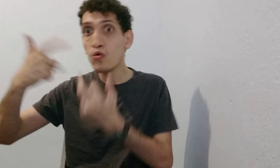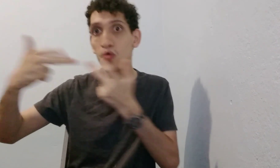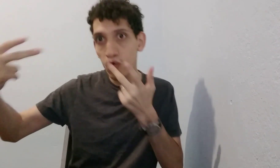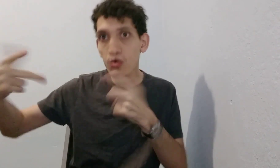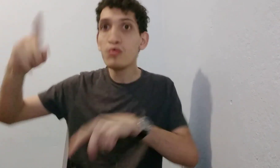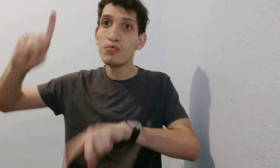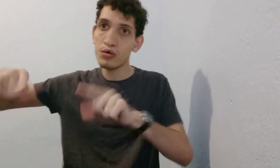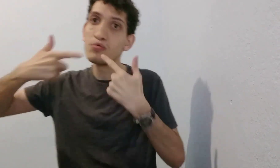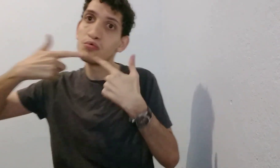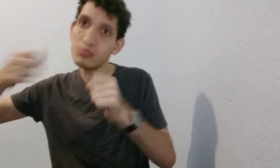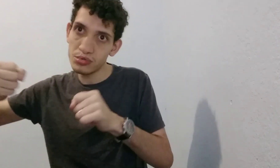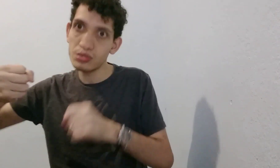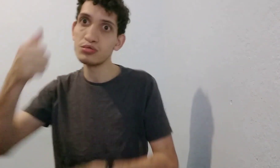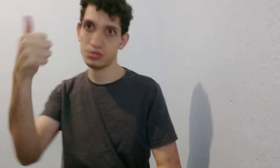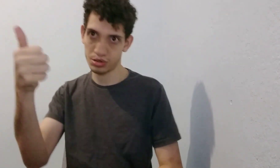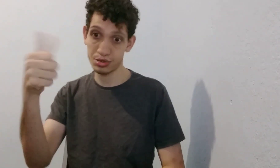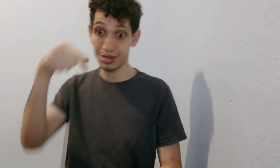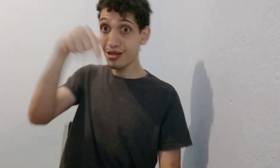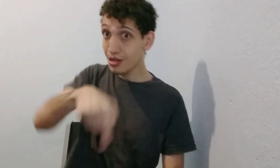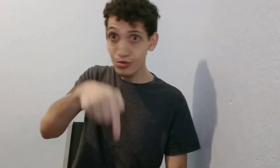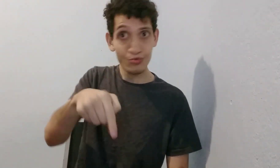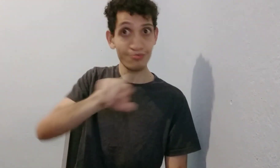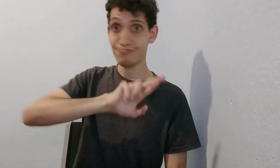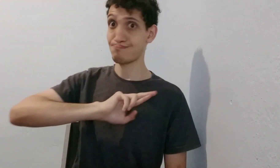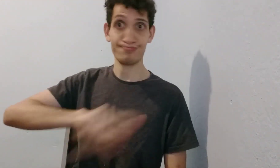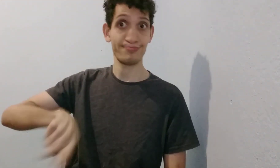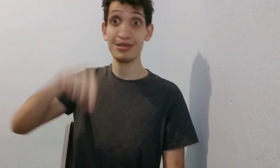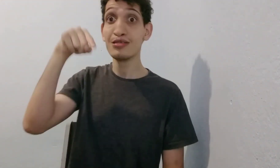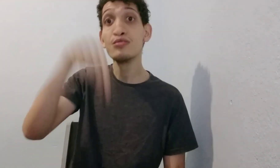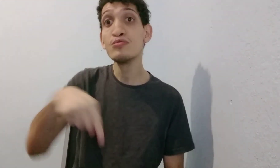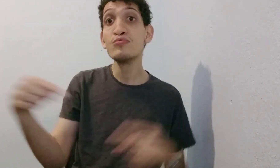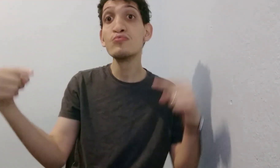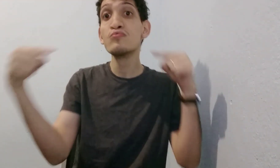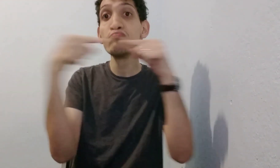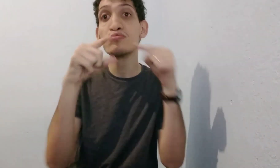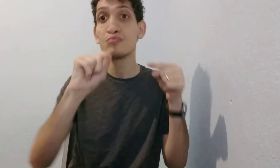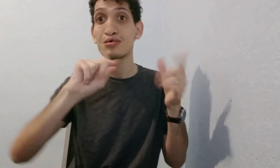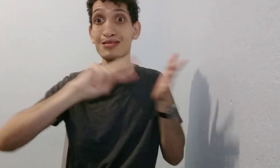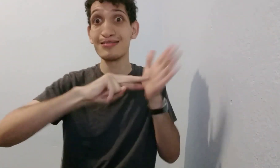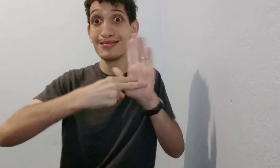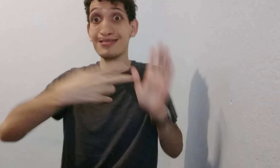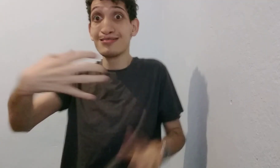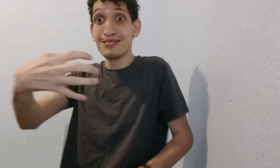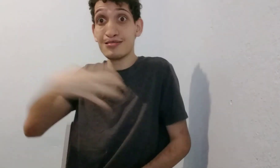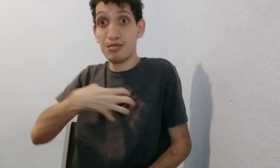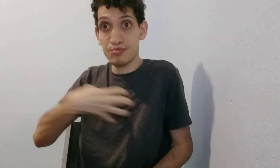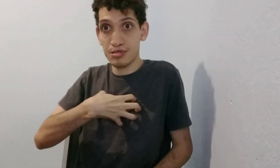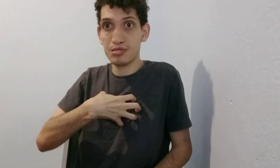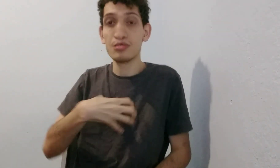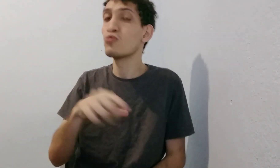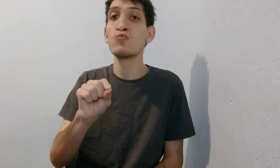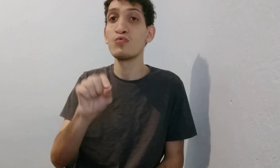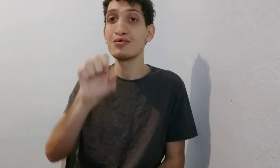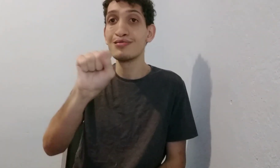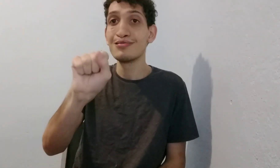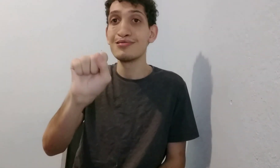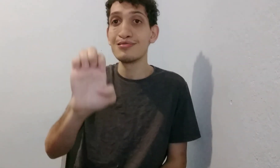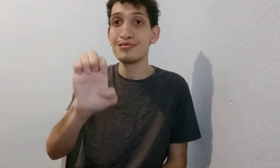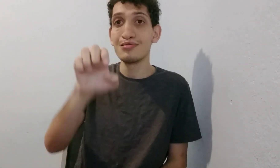É uma outra coisa esse negócio de variação no risco. Não tem a ver com isso daqui. Isso tem a ver com a semântica da lua.